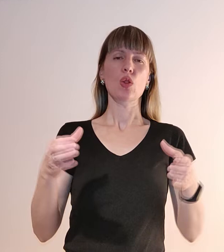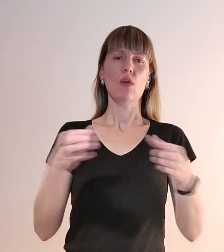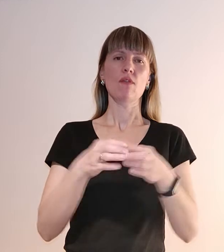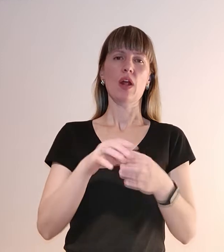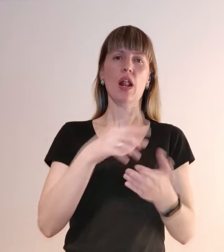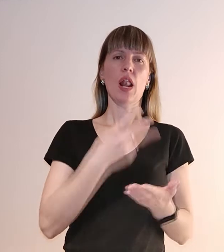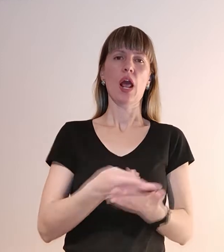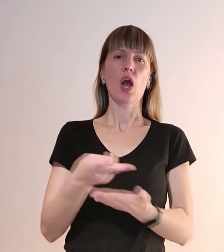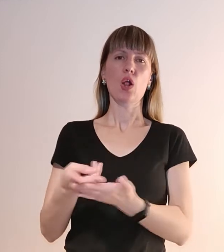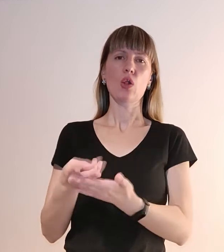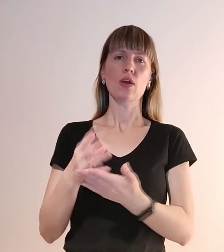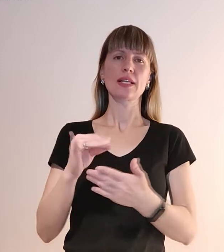земля.